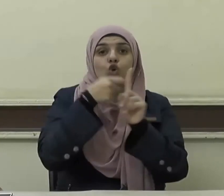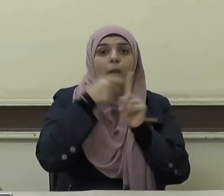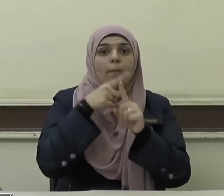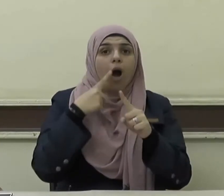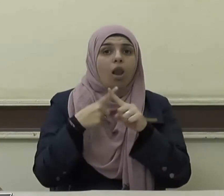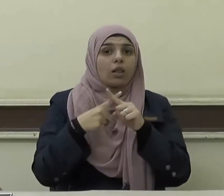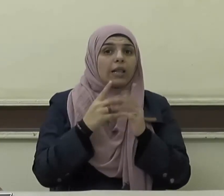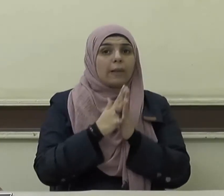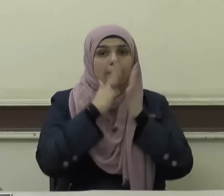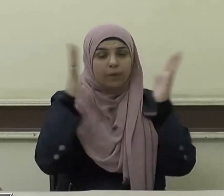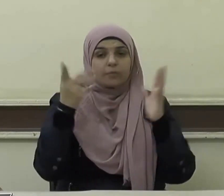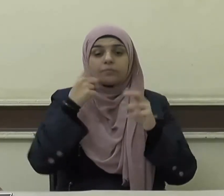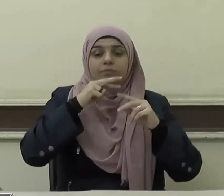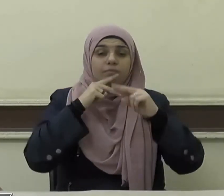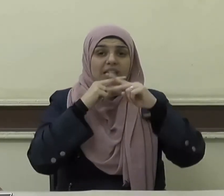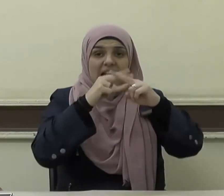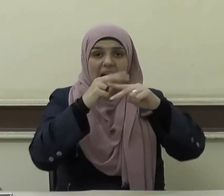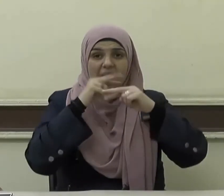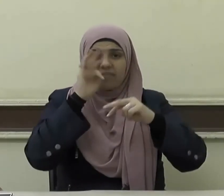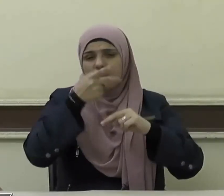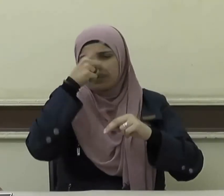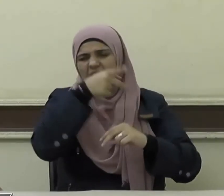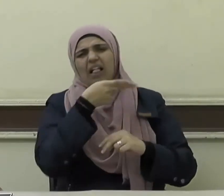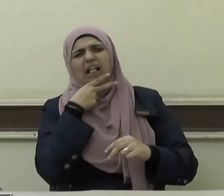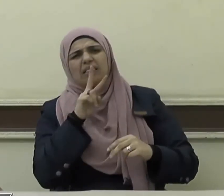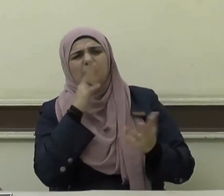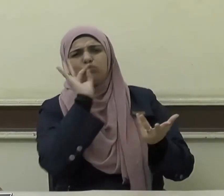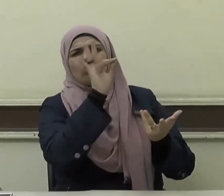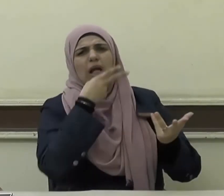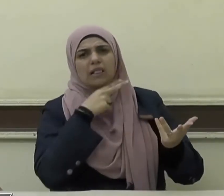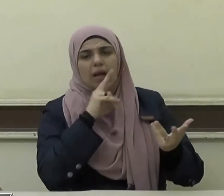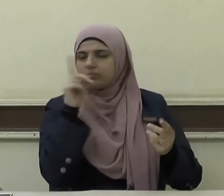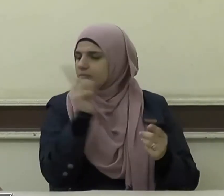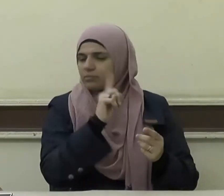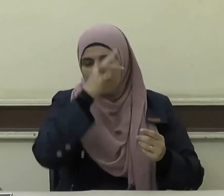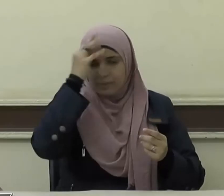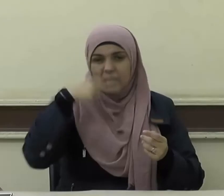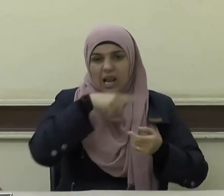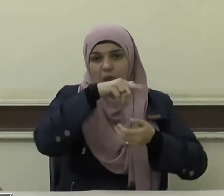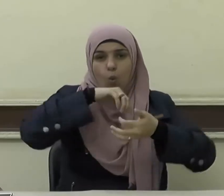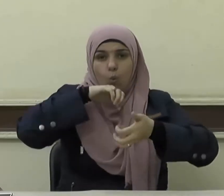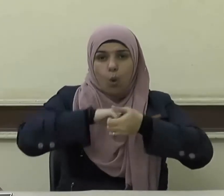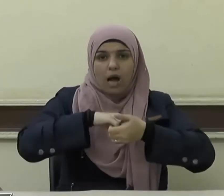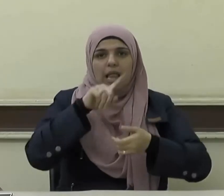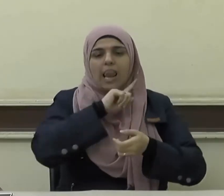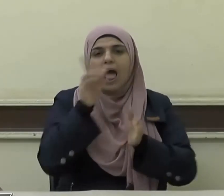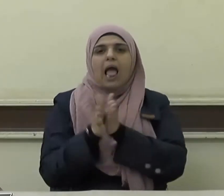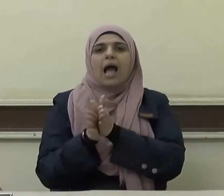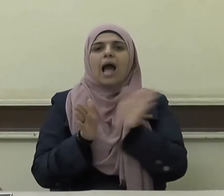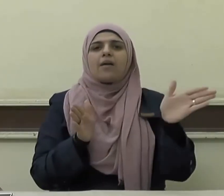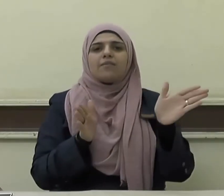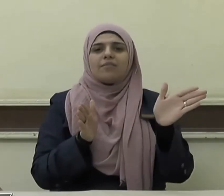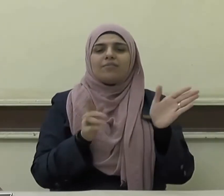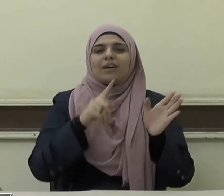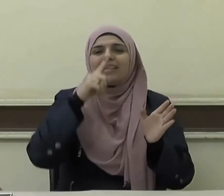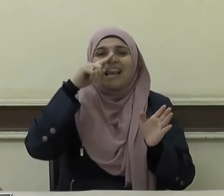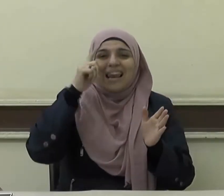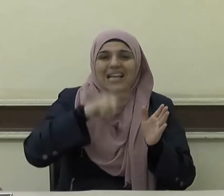وحدفهم فلم يكذبهم ووعدهم فلم يخلفهم فهو